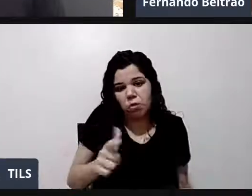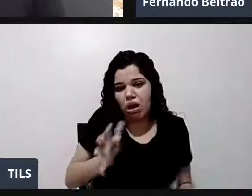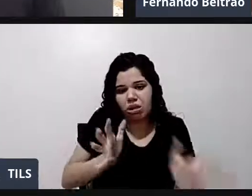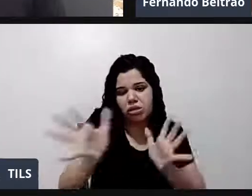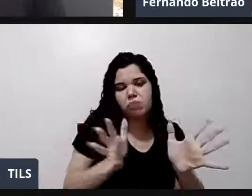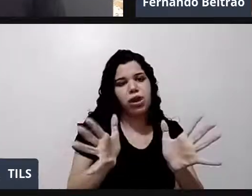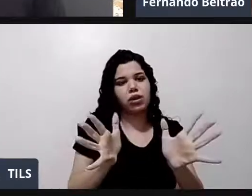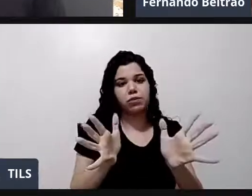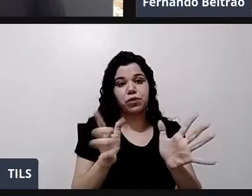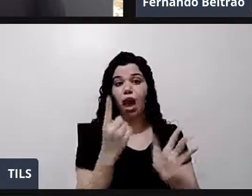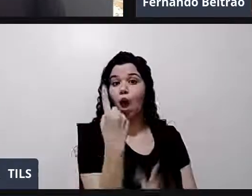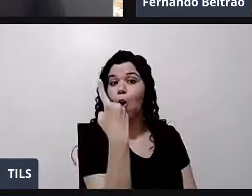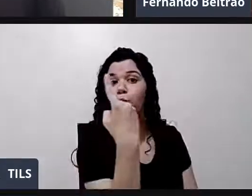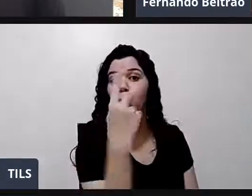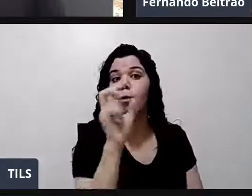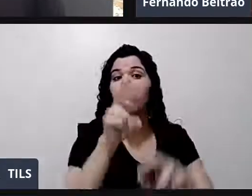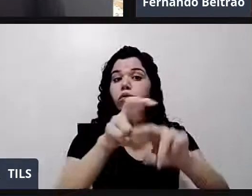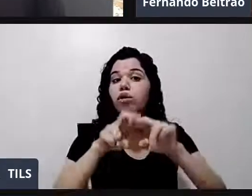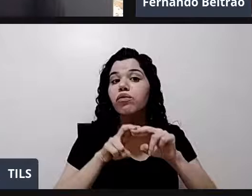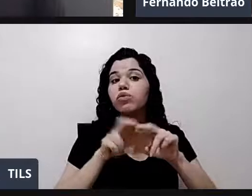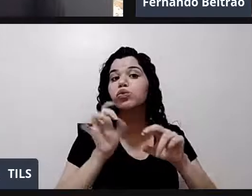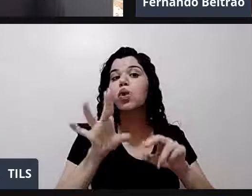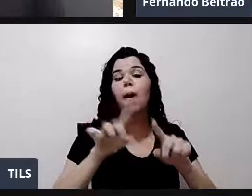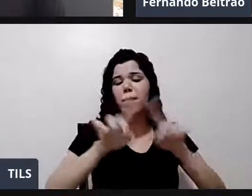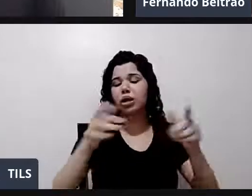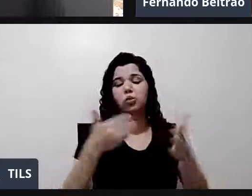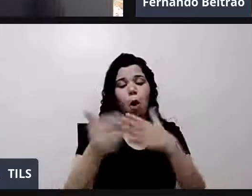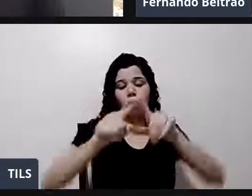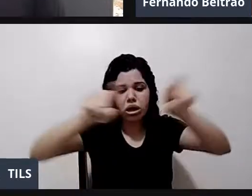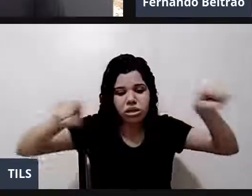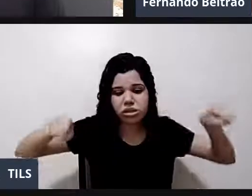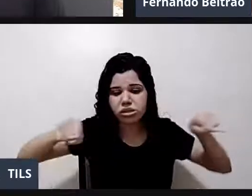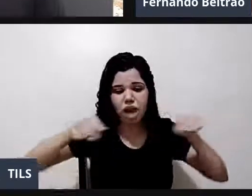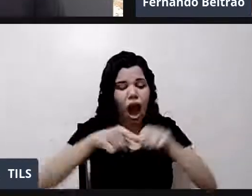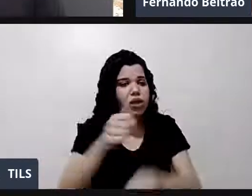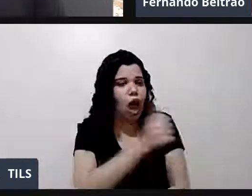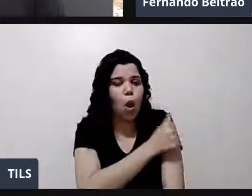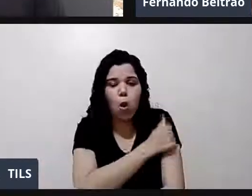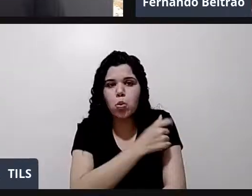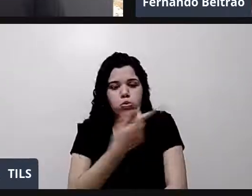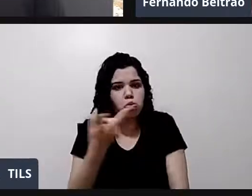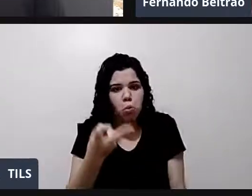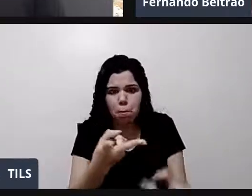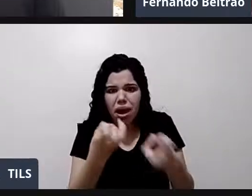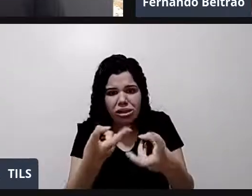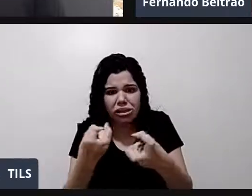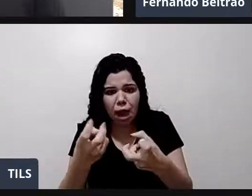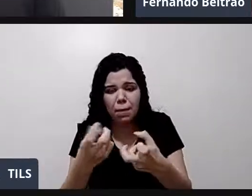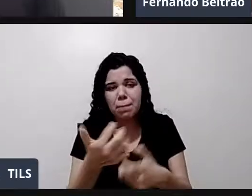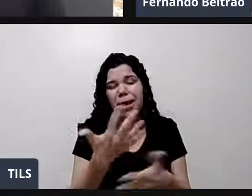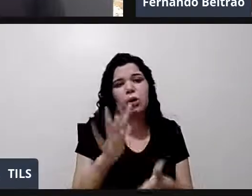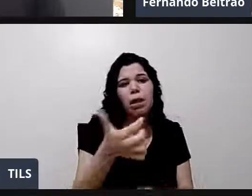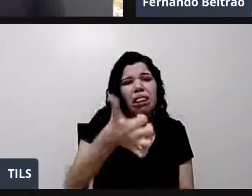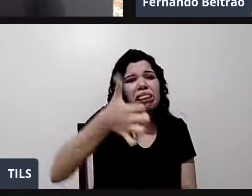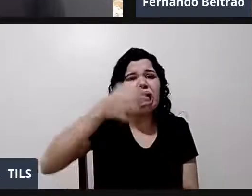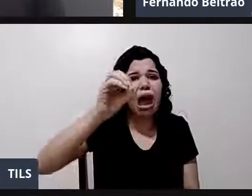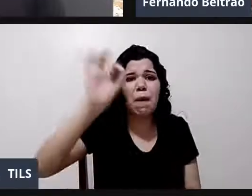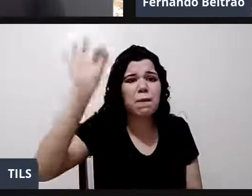dos motivos. Mas numa sala qualquer, nós não encontramos 10% dos alunos lá na universidade que